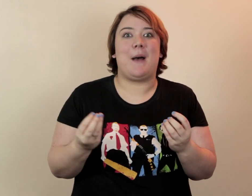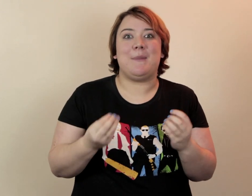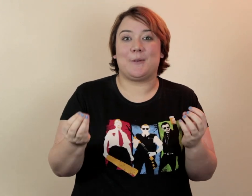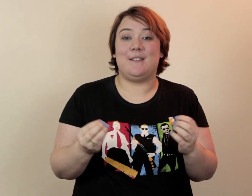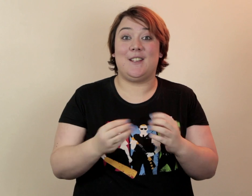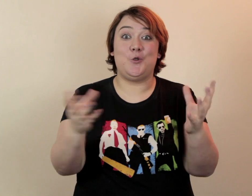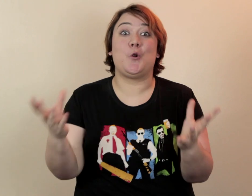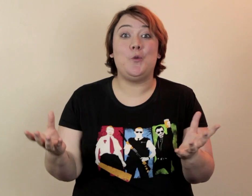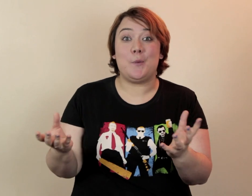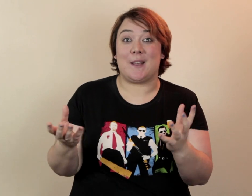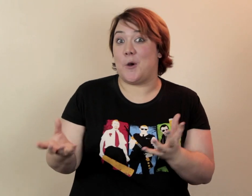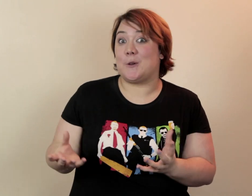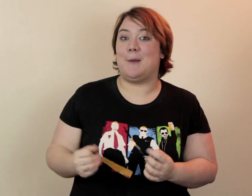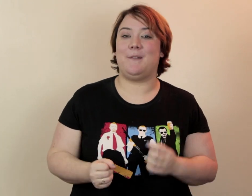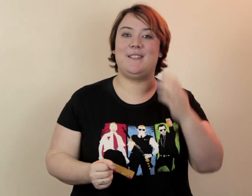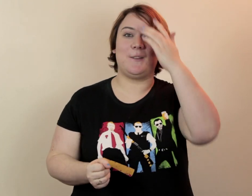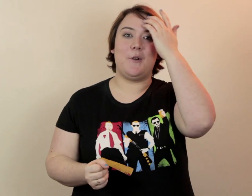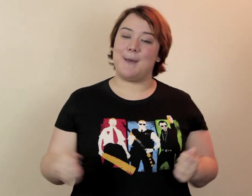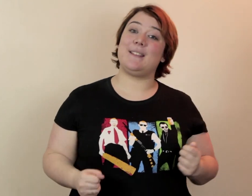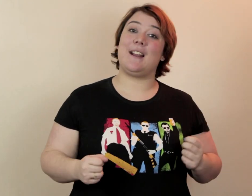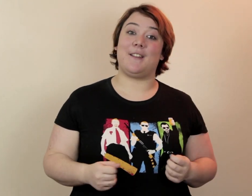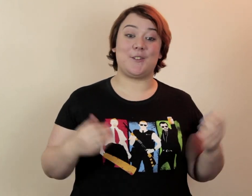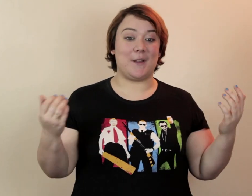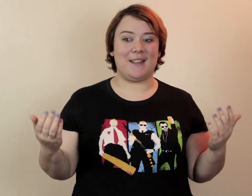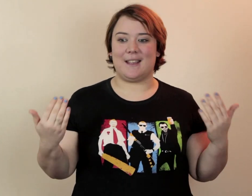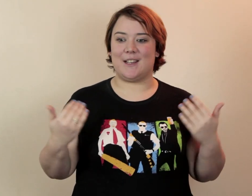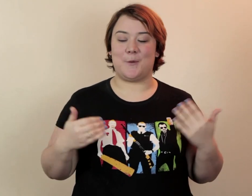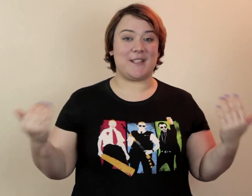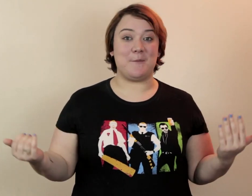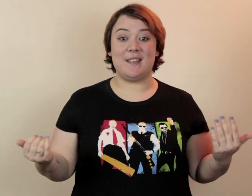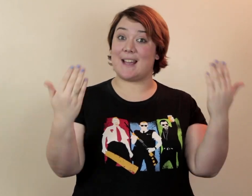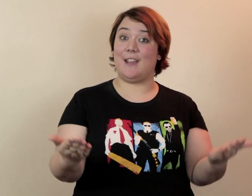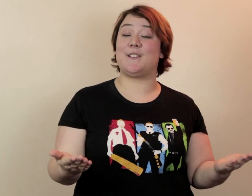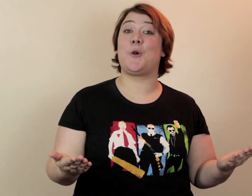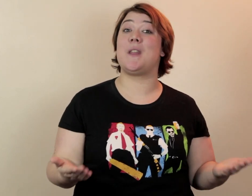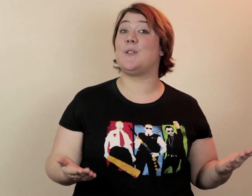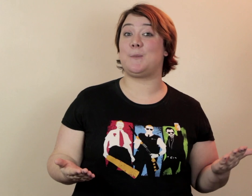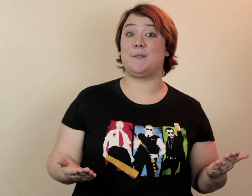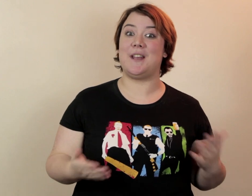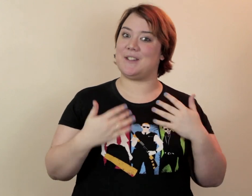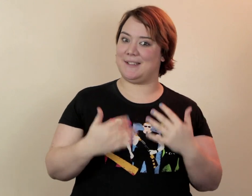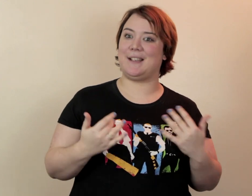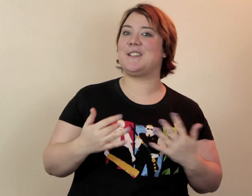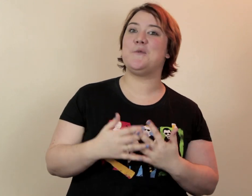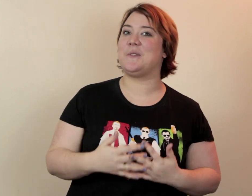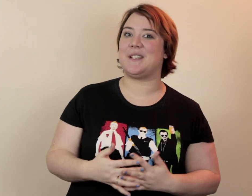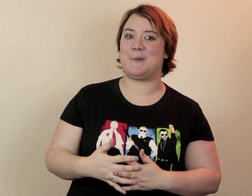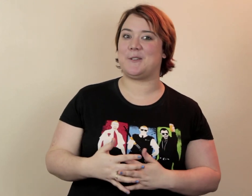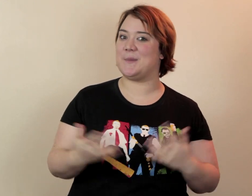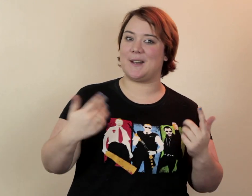pas à m'identifier jusqu'au bout Parce qu'elle ne me ressemblait pas physiquement Là c'est l'inverse Je voyais mes amis Qui arrivent à se reconnaître dans ce personnage Et c'est très émouvant Que ça se passe comme ça